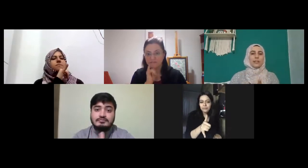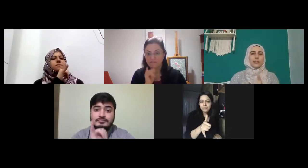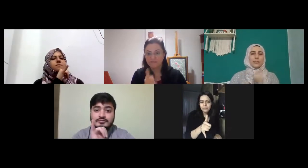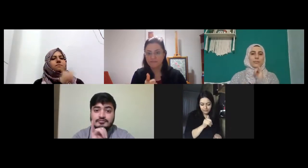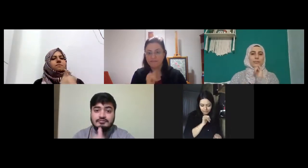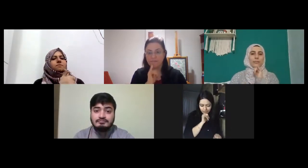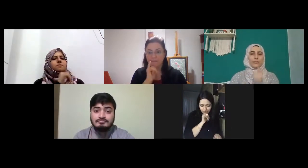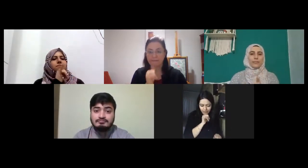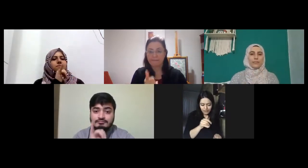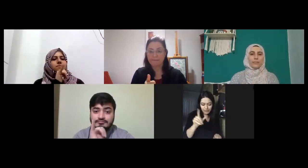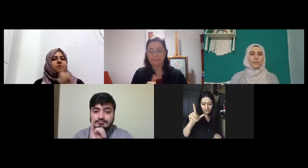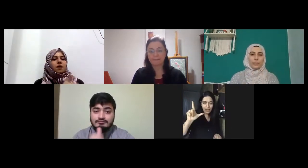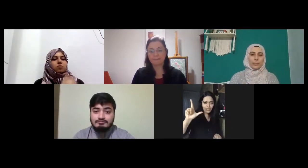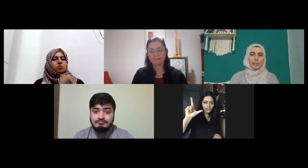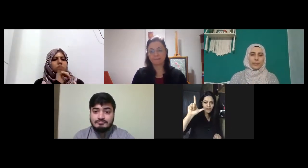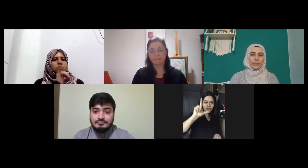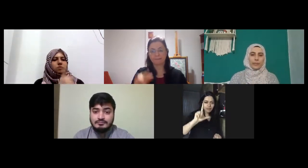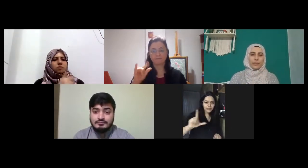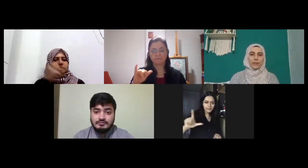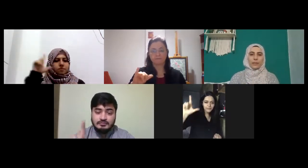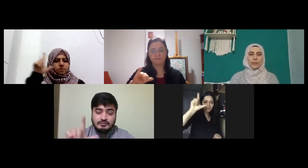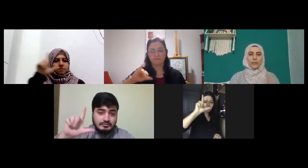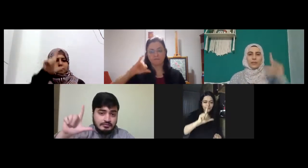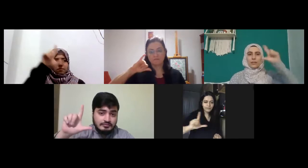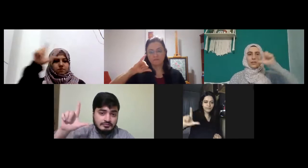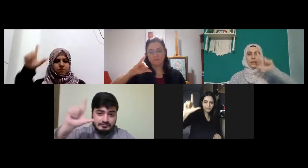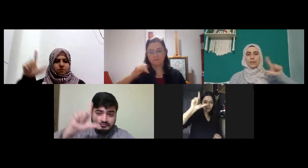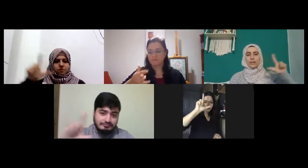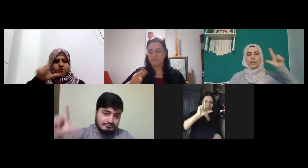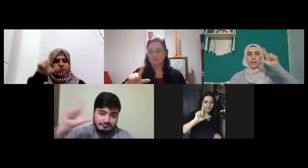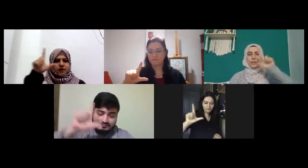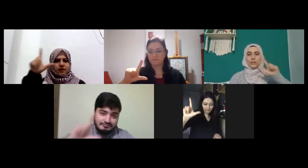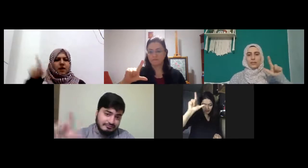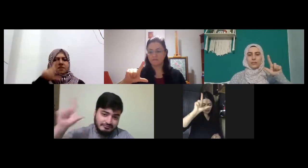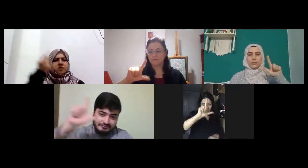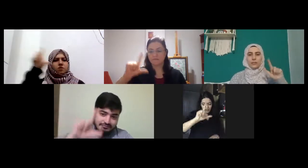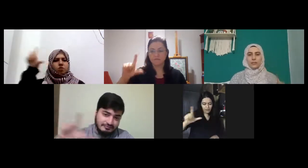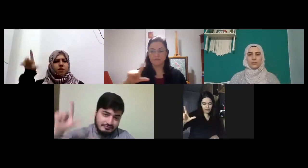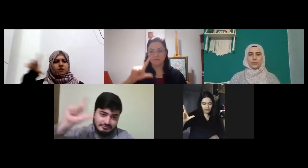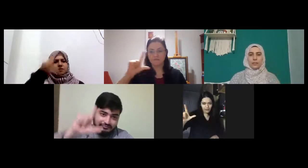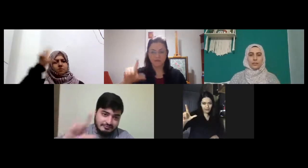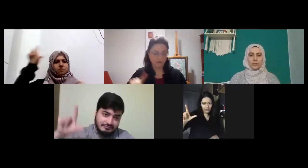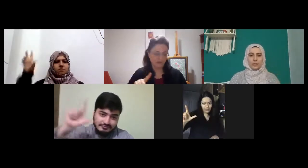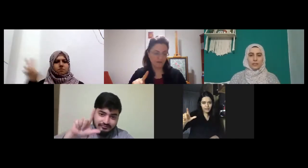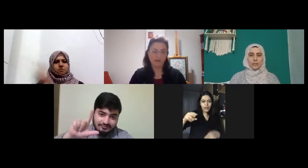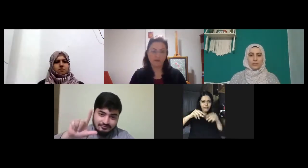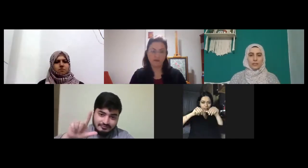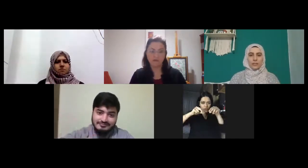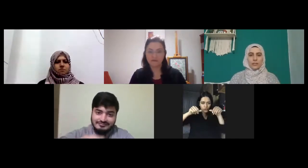lacivert lacivert kahverengi söylemedik kahverengi şu